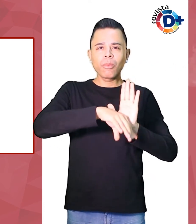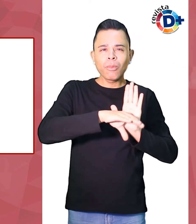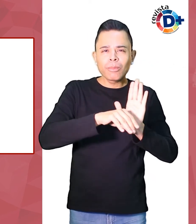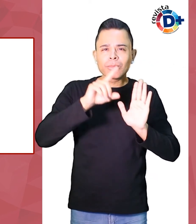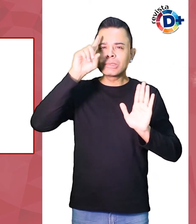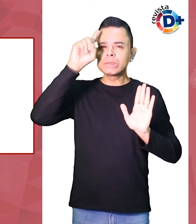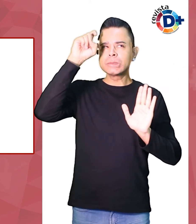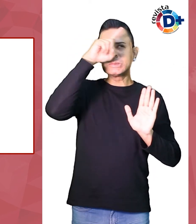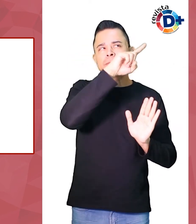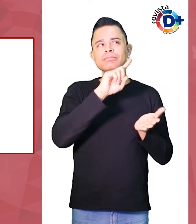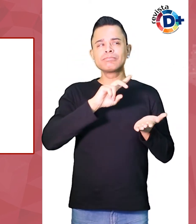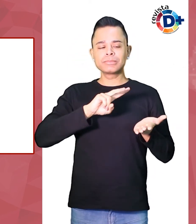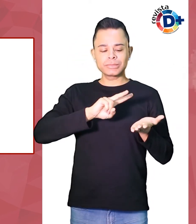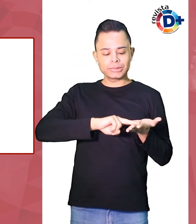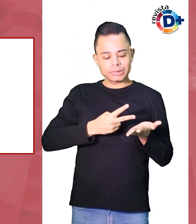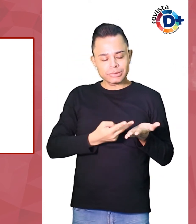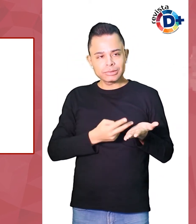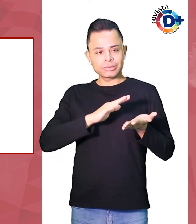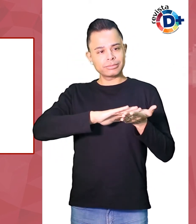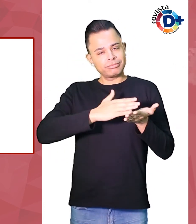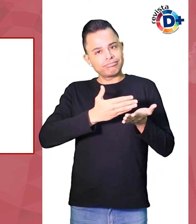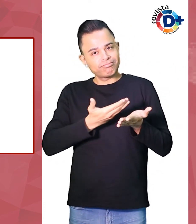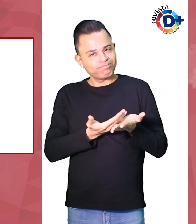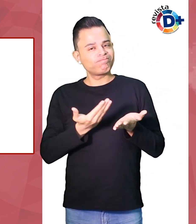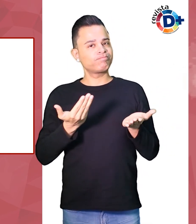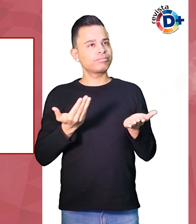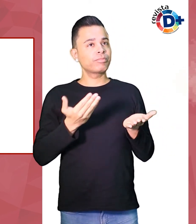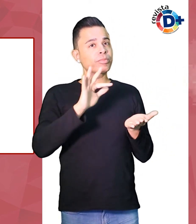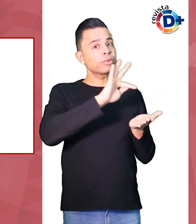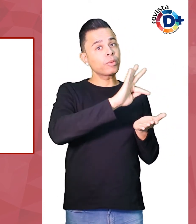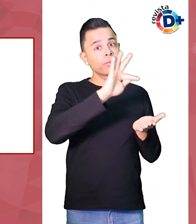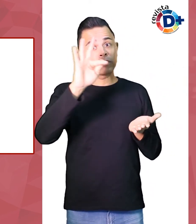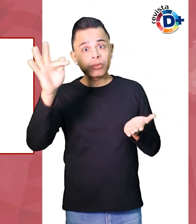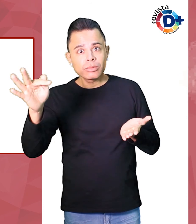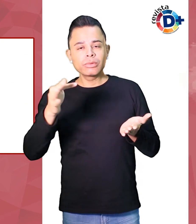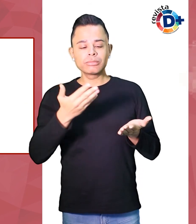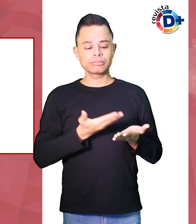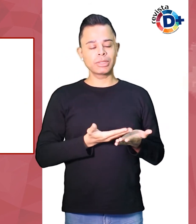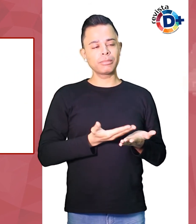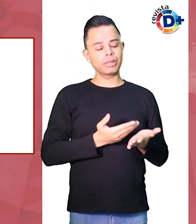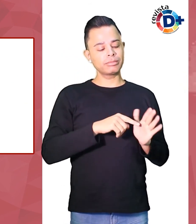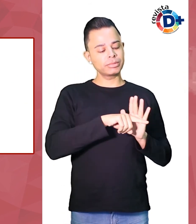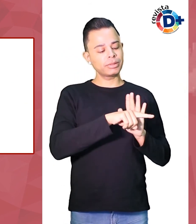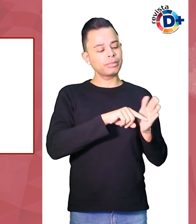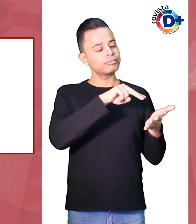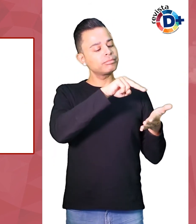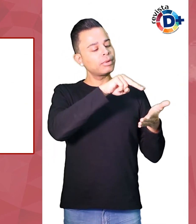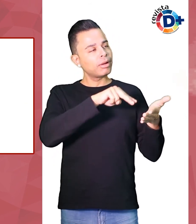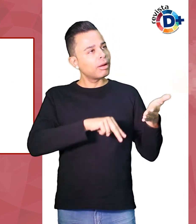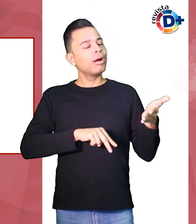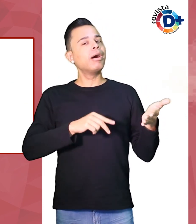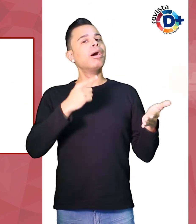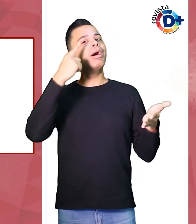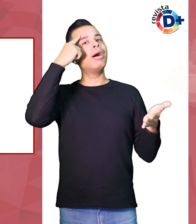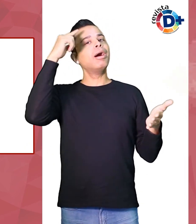traduzir e interpretar para a pesquisa posterior ou ainda todas as situações juntas